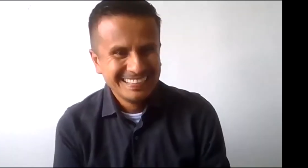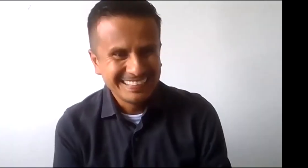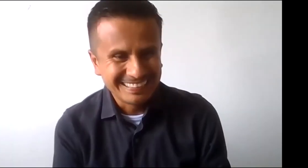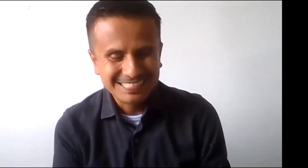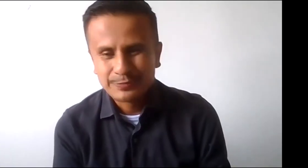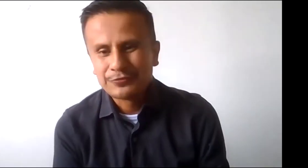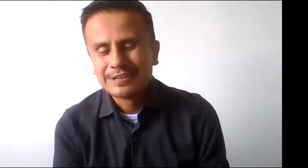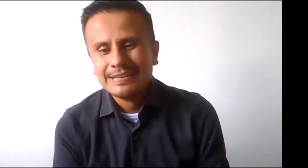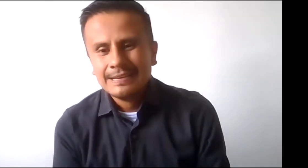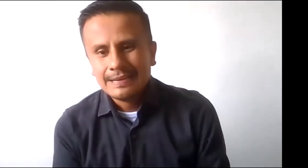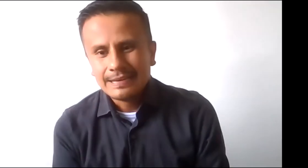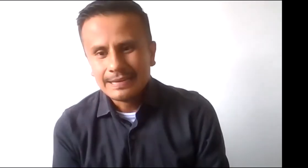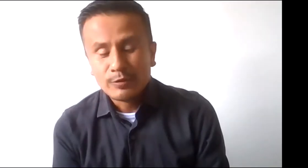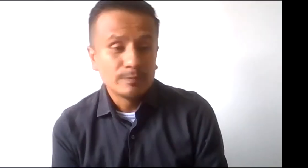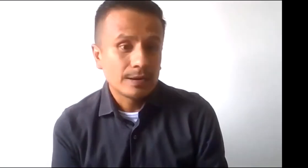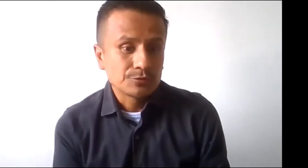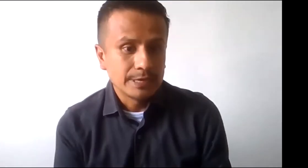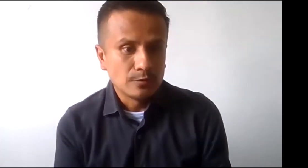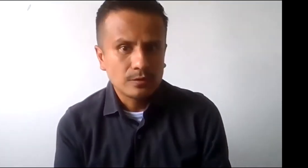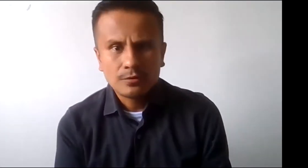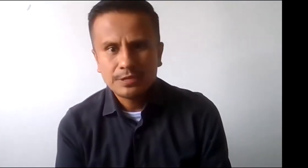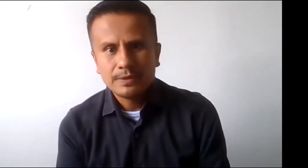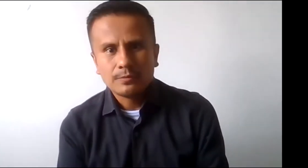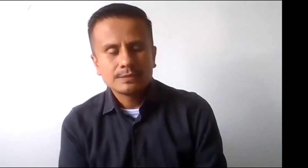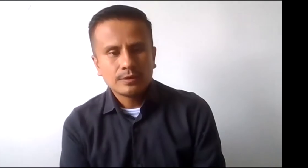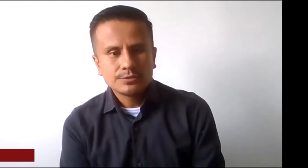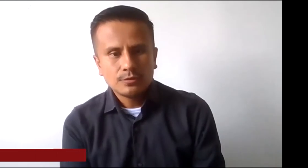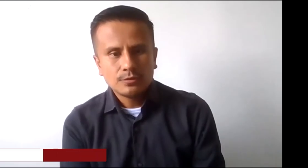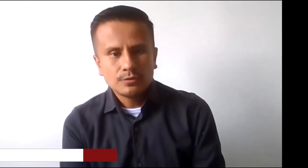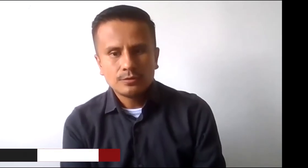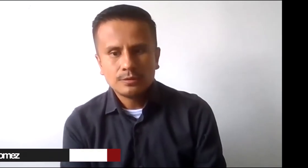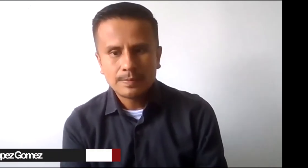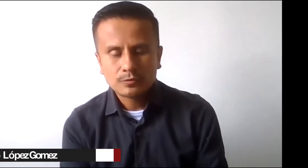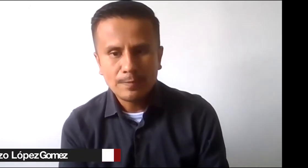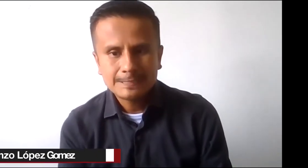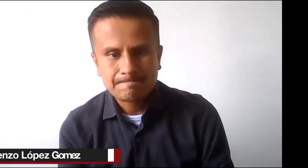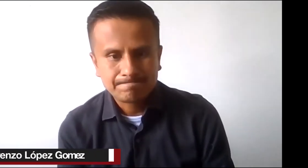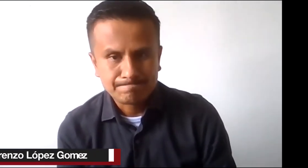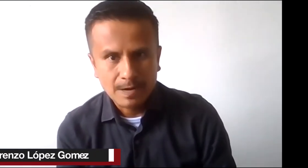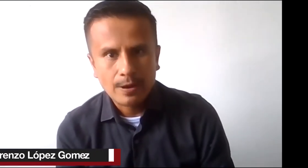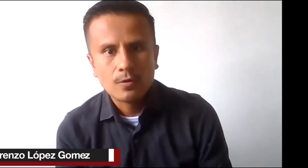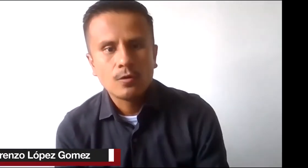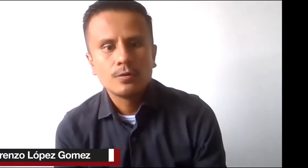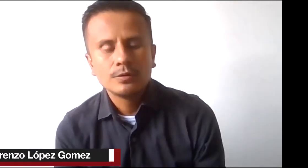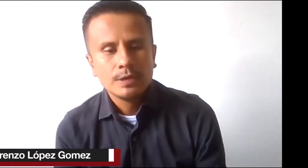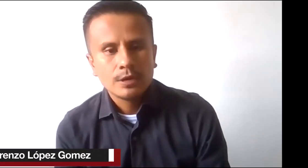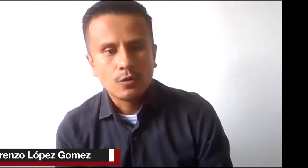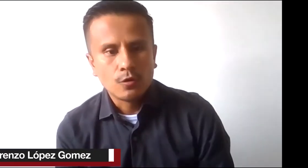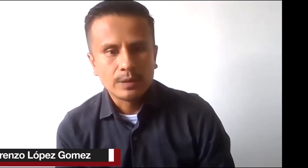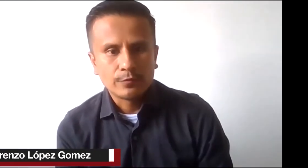Gracias, profe. Bueno, para los que no me conocen, mi nombre es Lorenzo López Gómez. Trabajo con la